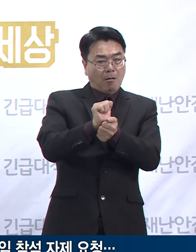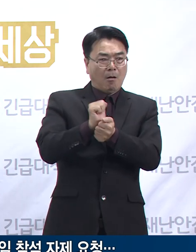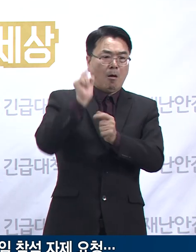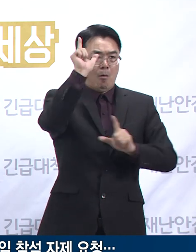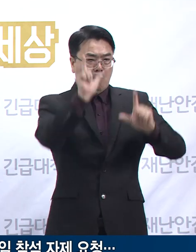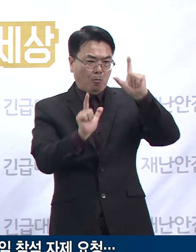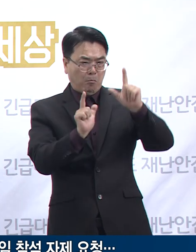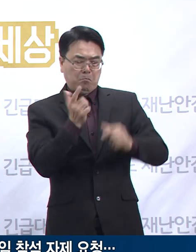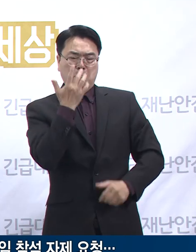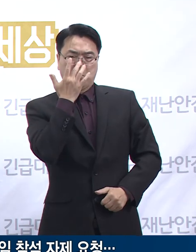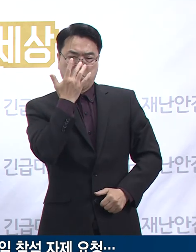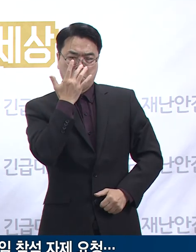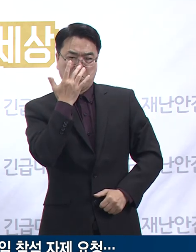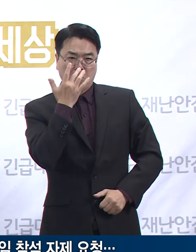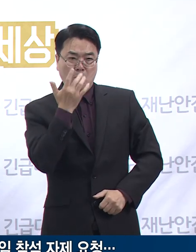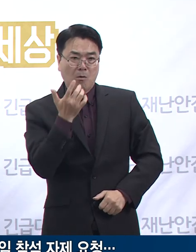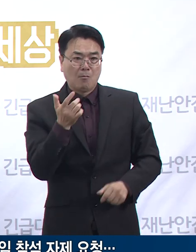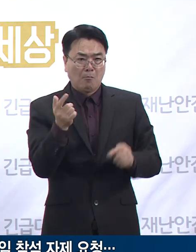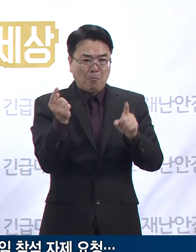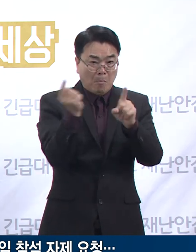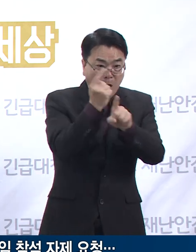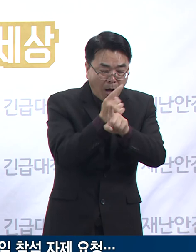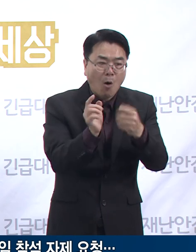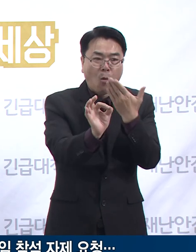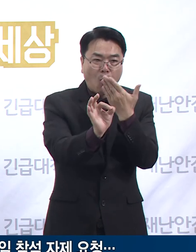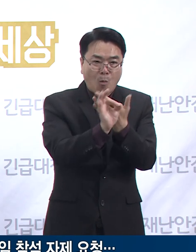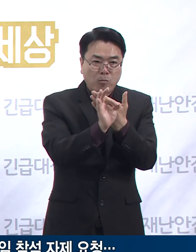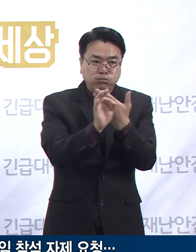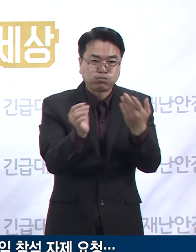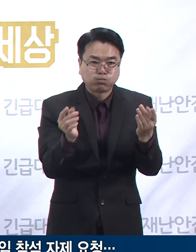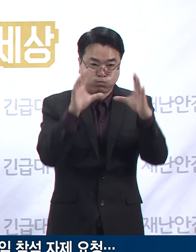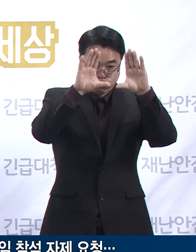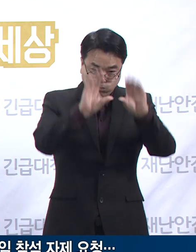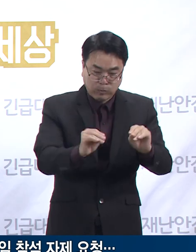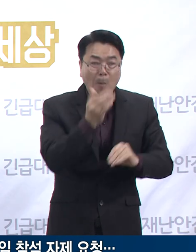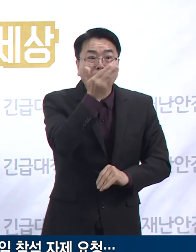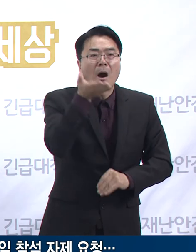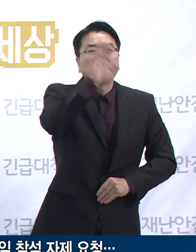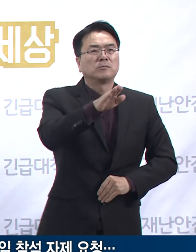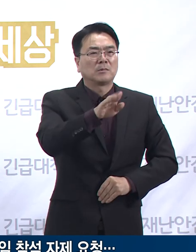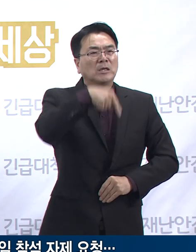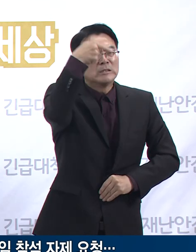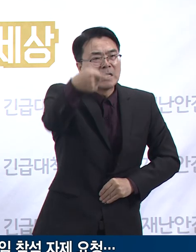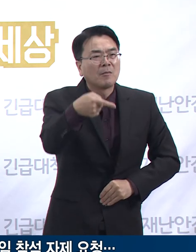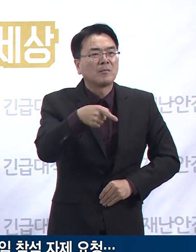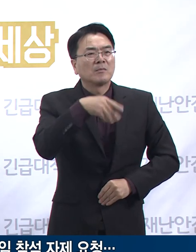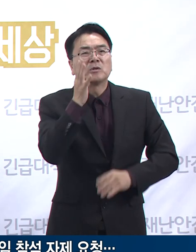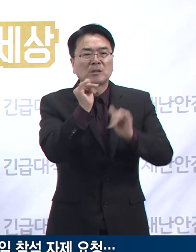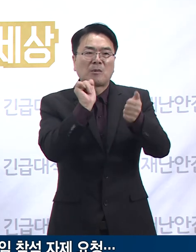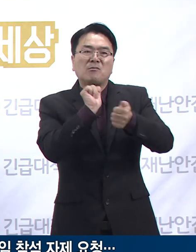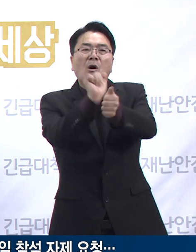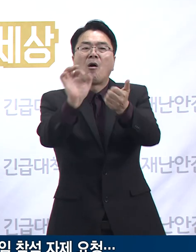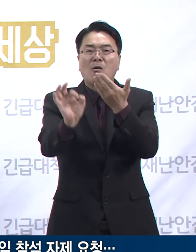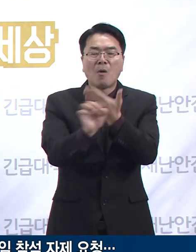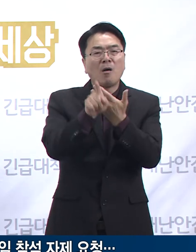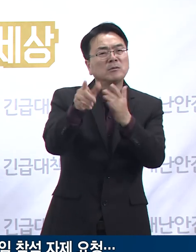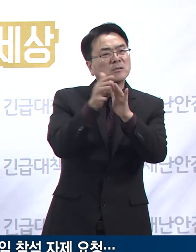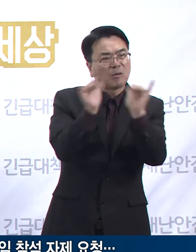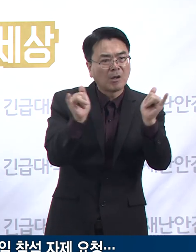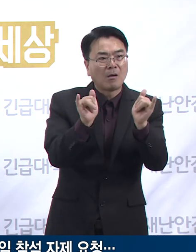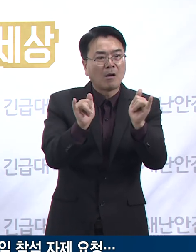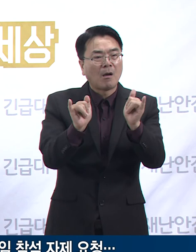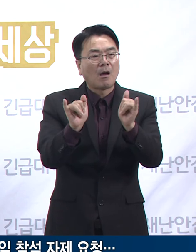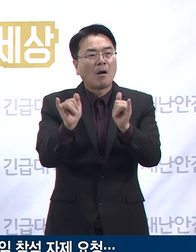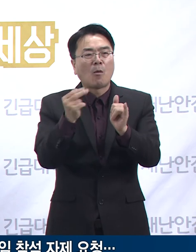무증상인 경우가 많아 치료를 하면 금방 나을 수 있지만 이들을 통해 감염된 노인이나 기저질환자 등 약자에게는